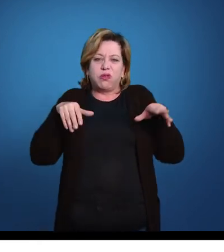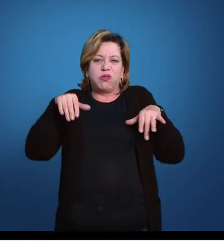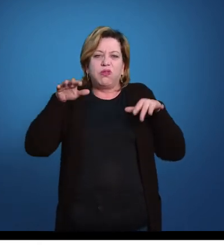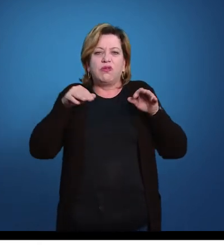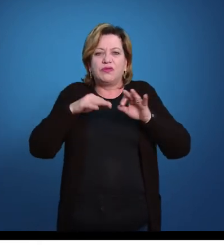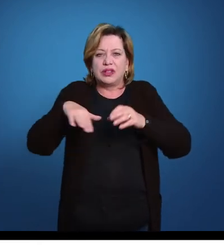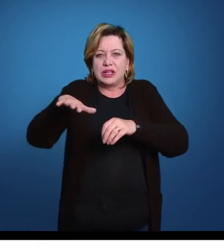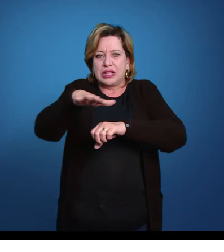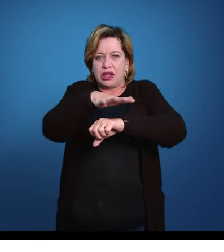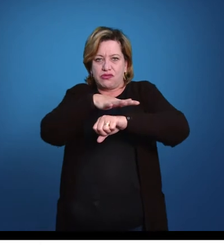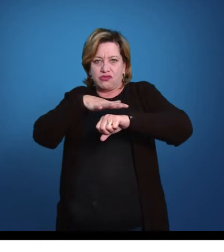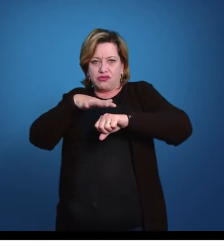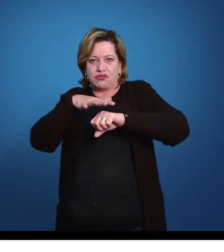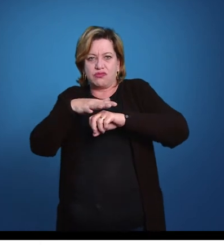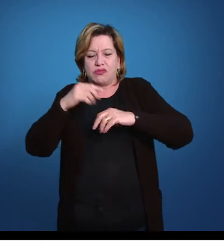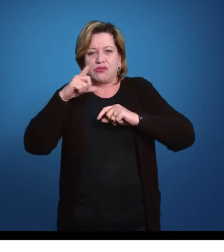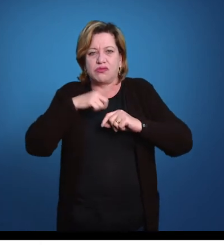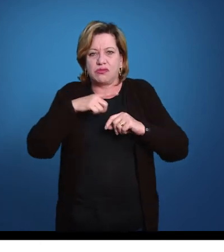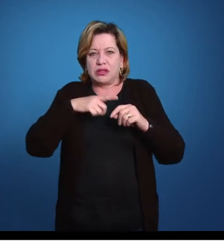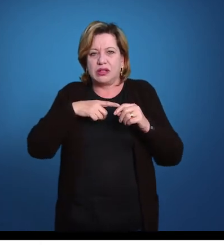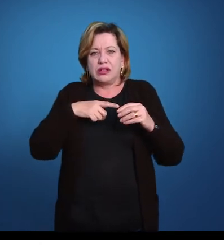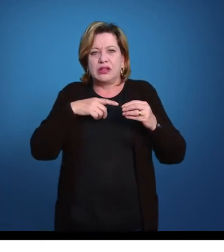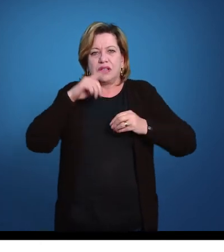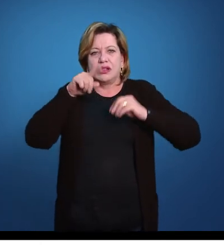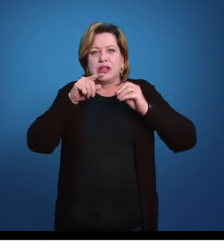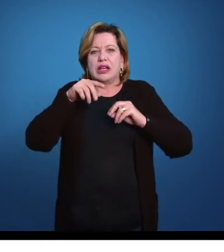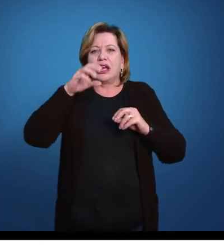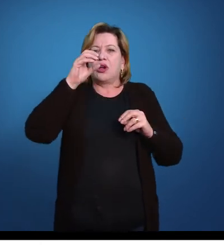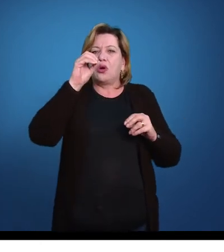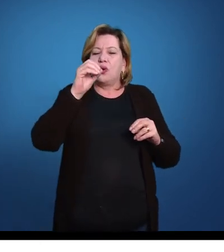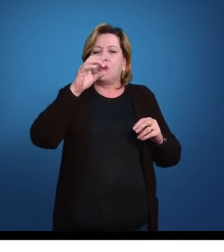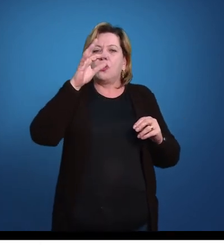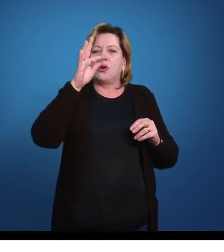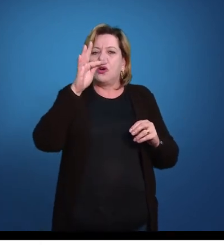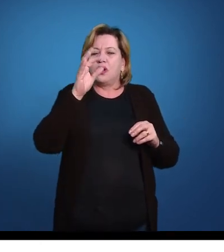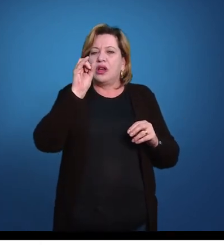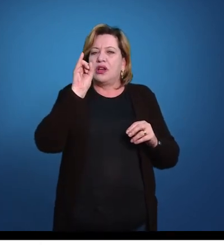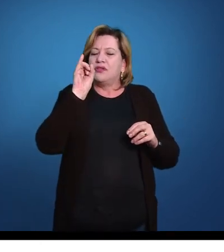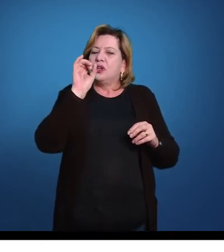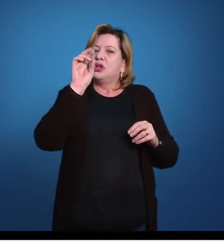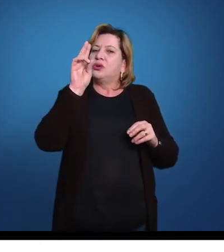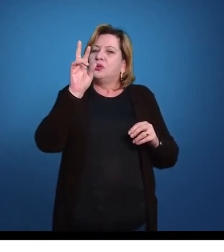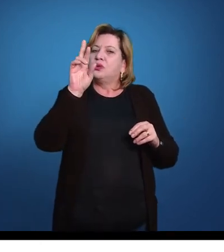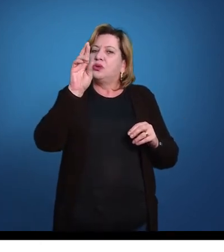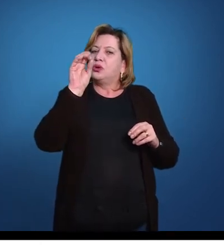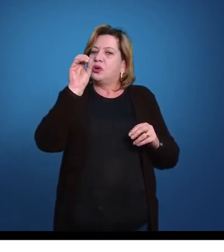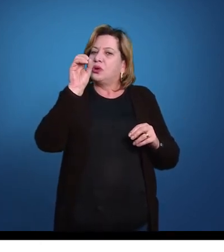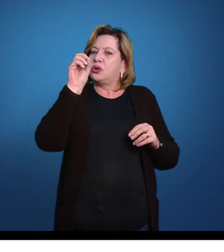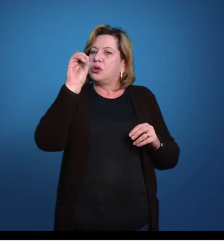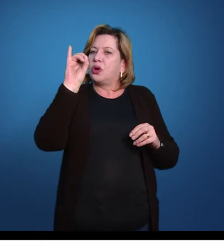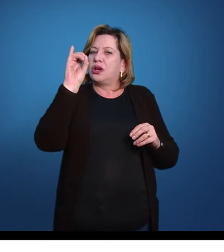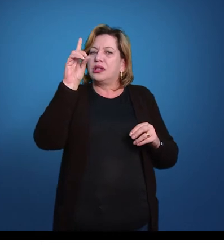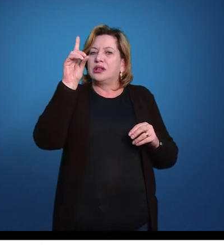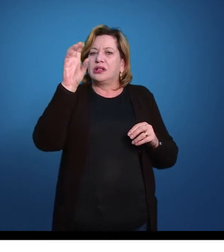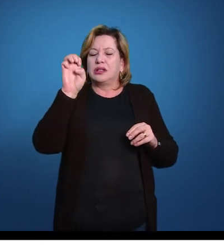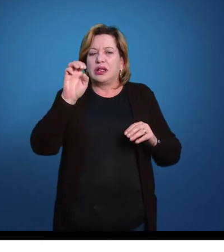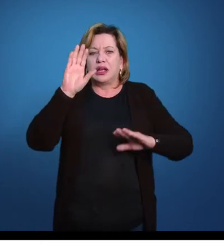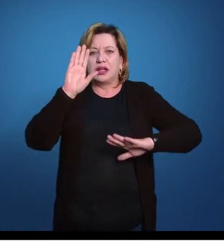disco centralizado no corpo delas, são os ofiuróides, os braços delas são tão móveis, tão móveis, que se você observar um deles se